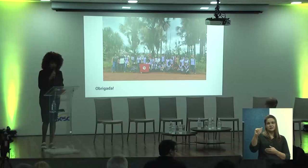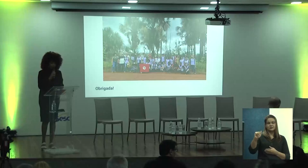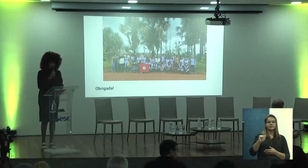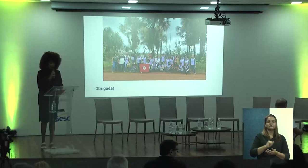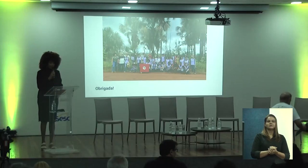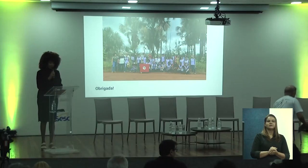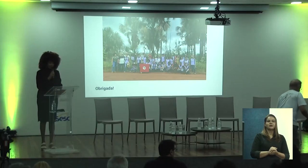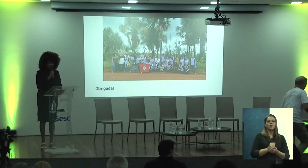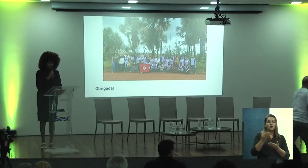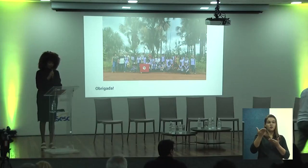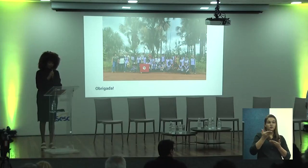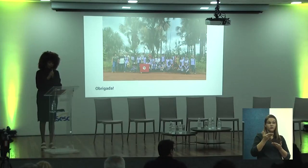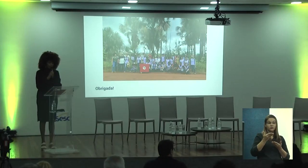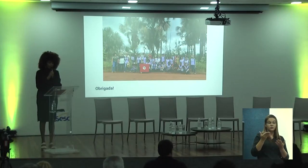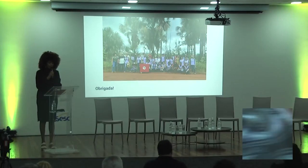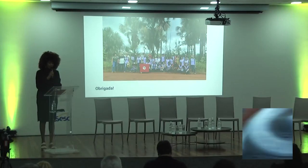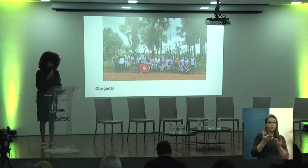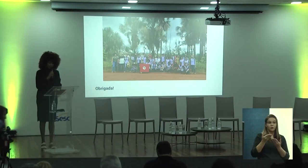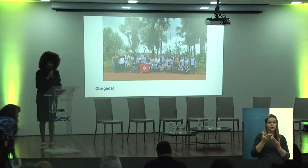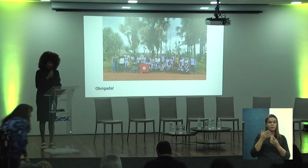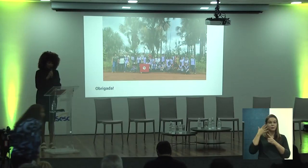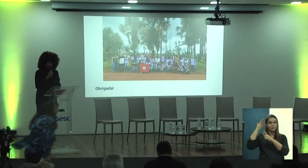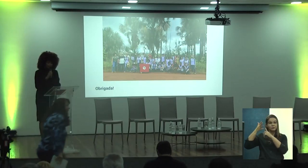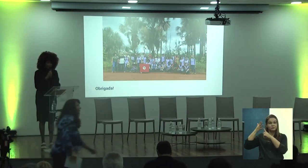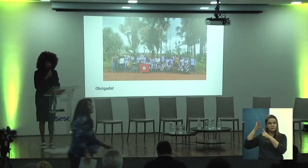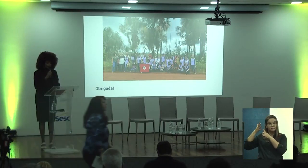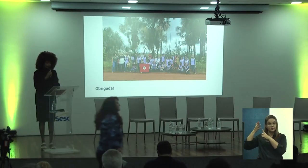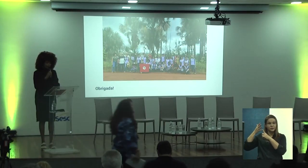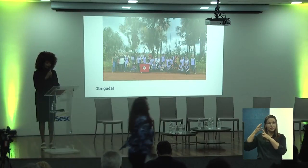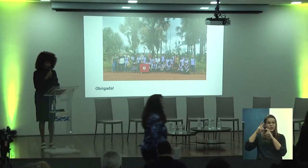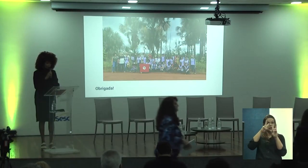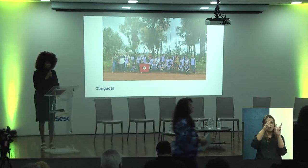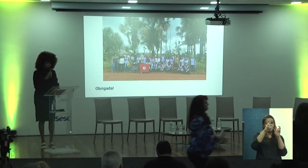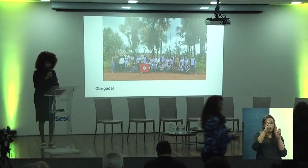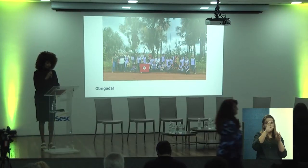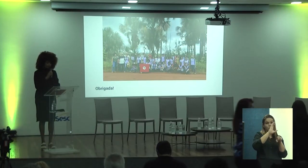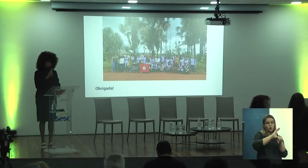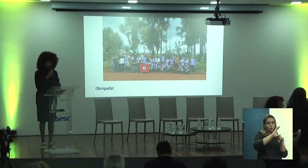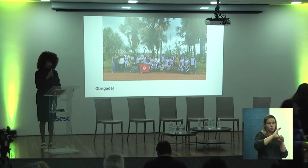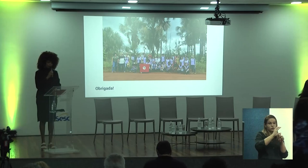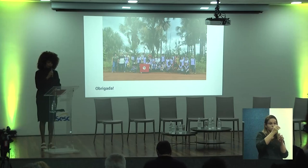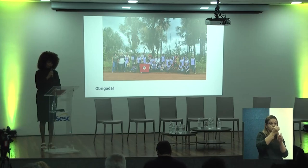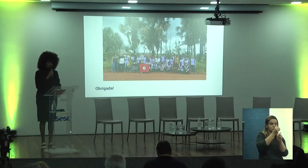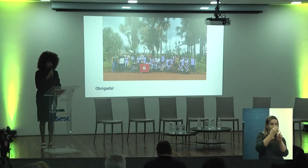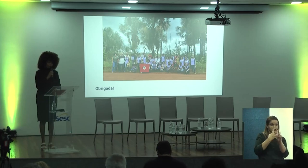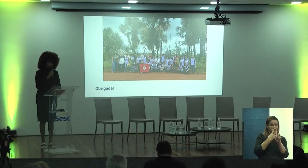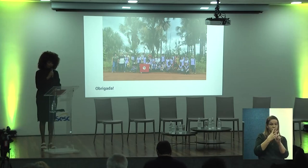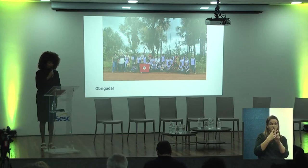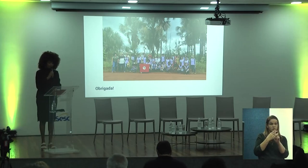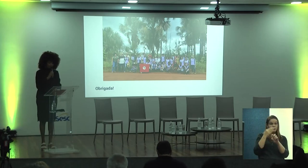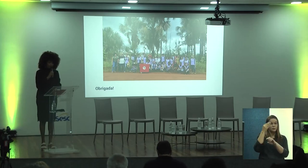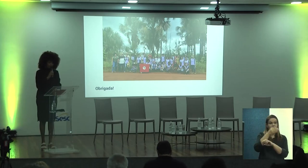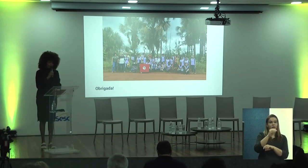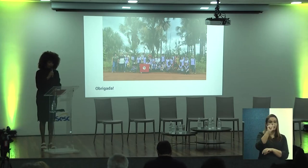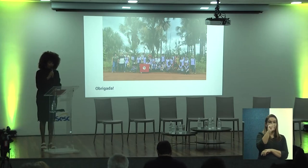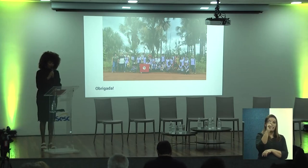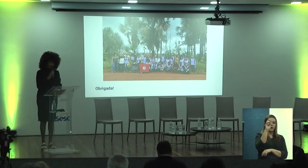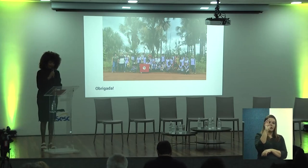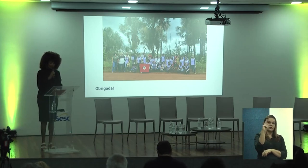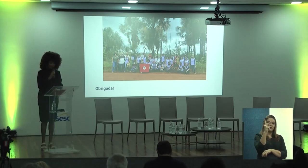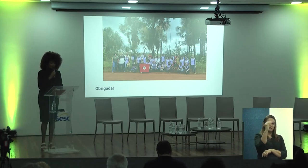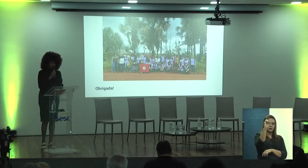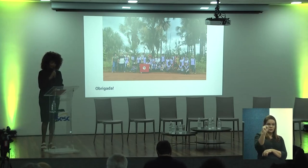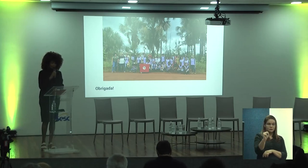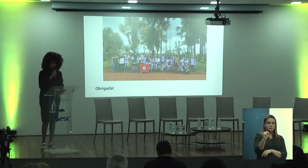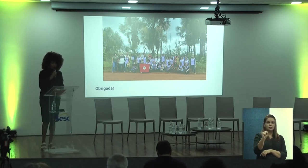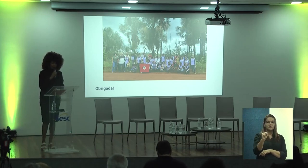Convido agora para apresentar a próxima palestra, que tem como tema Curso de Extensão para Introdução da ATIS, Gogó